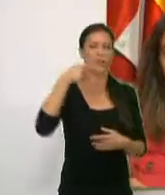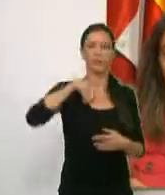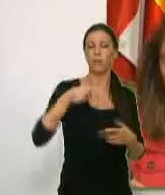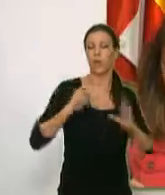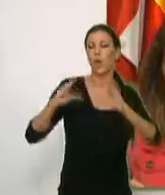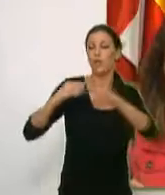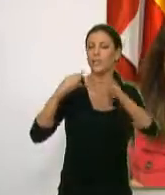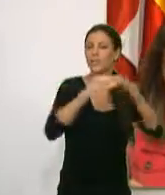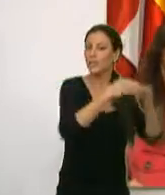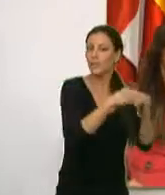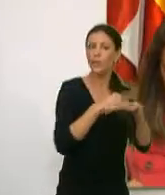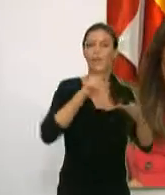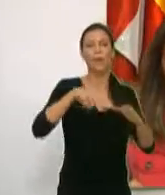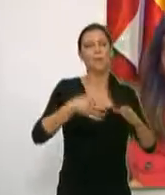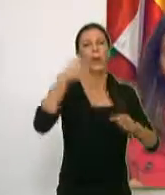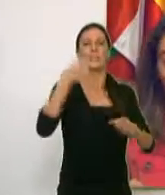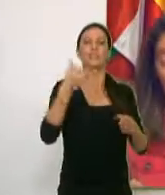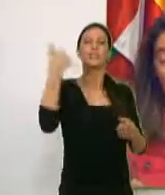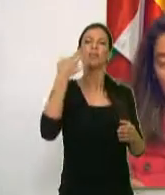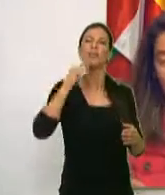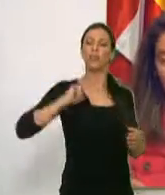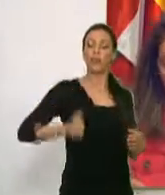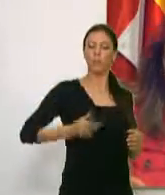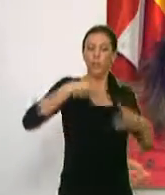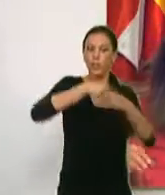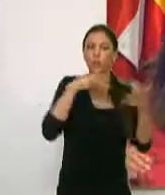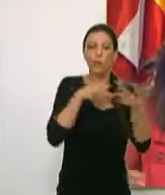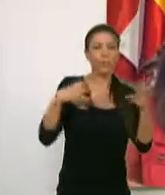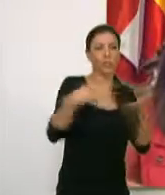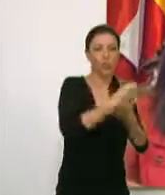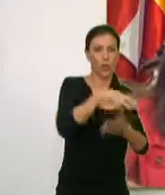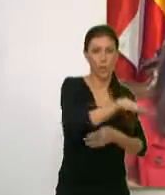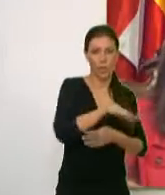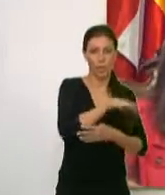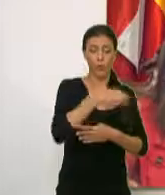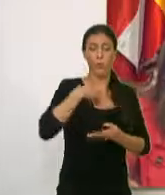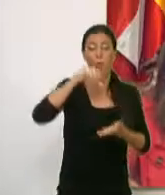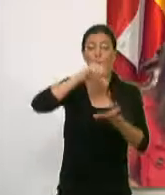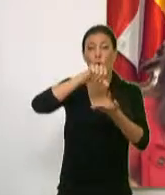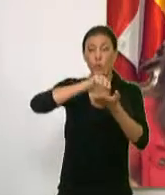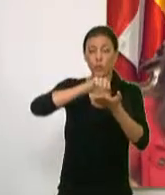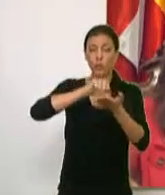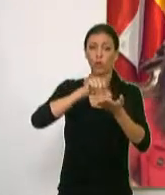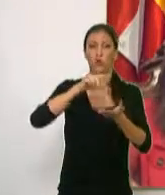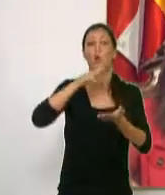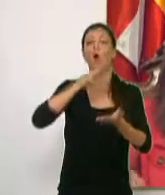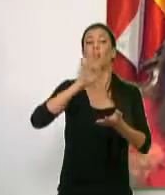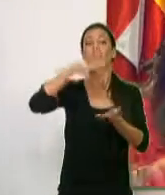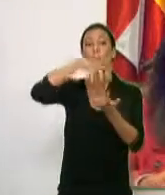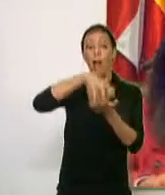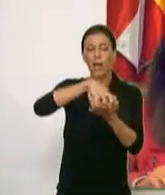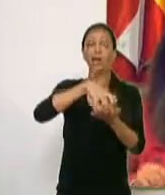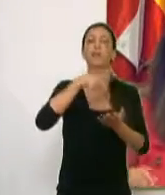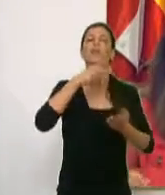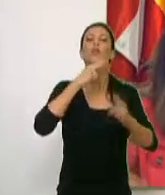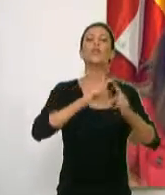experiencias colectivas y foro de enriquecimiento de las agrupaciones de la zona. El centro del barrio Balcón